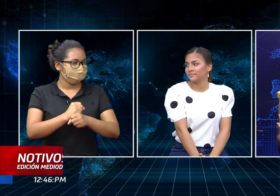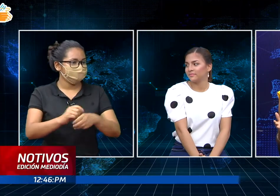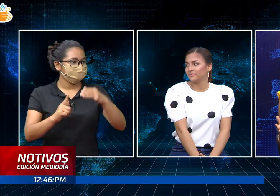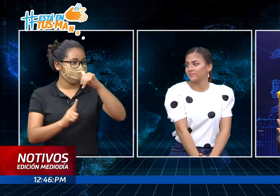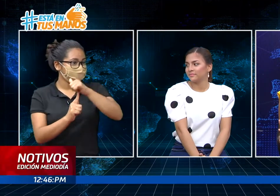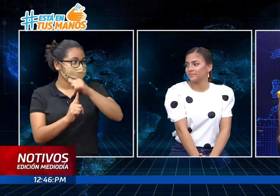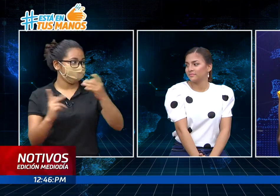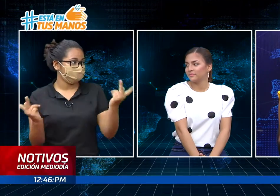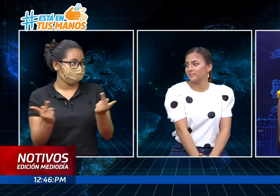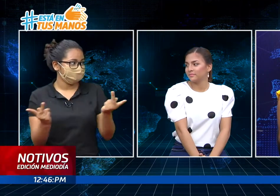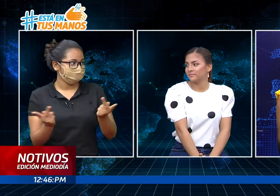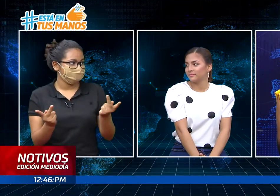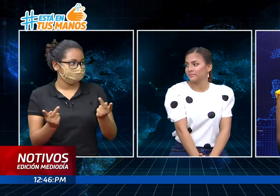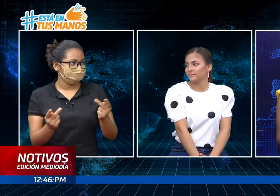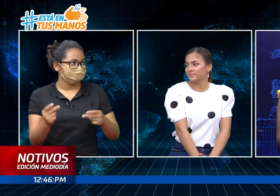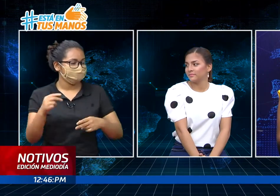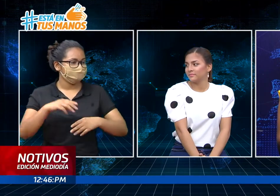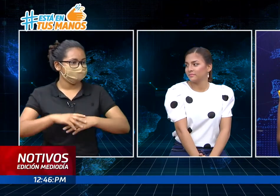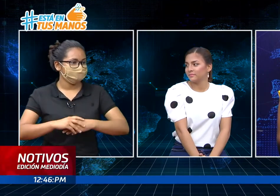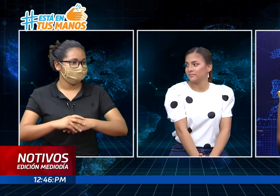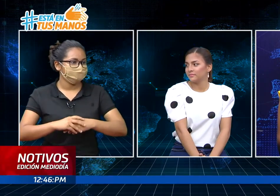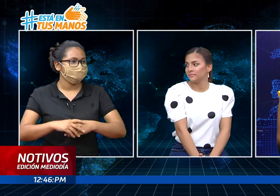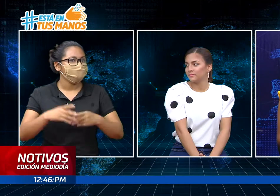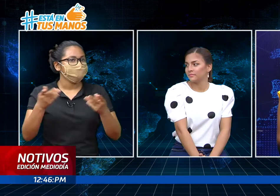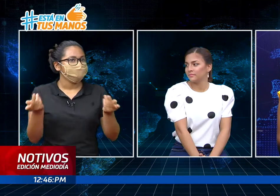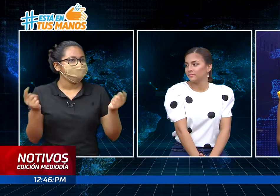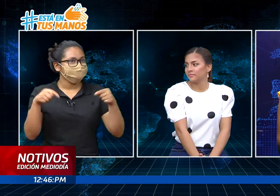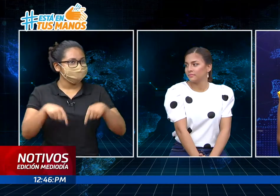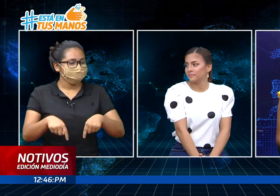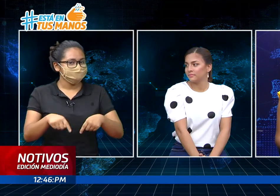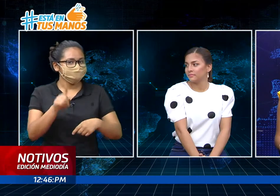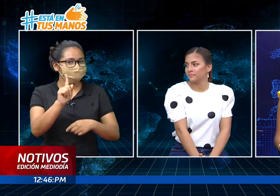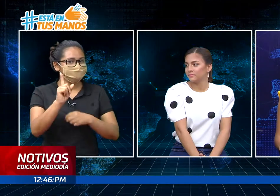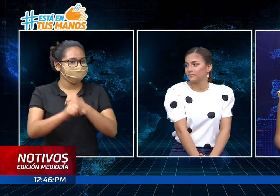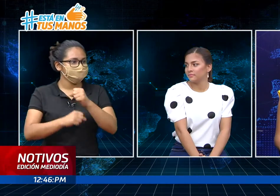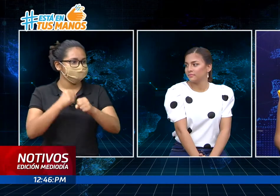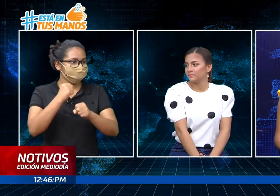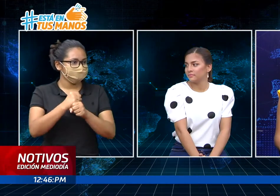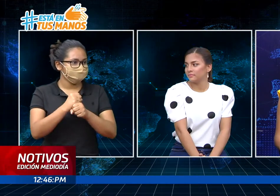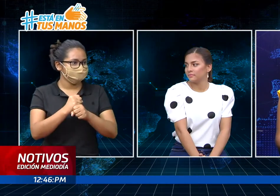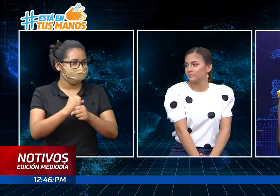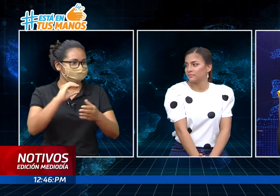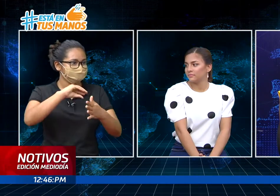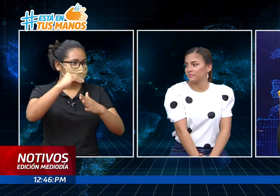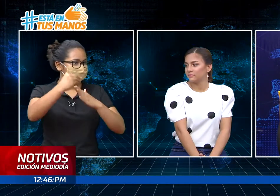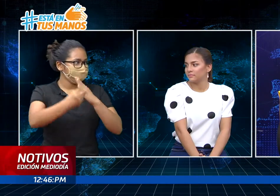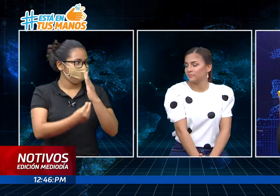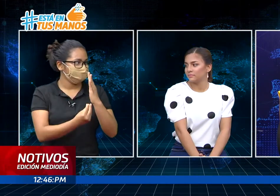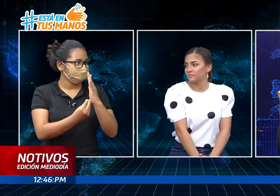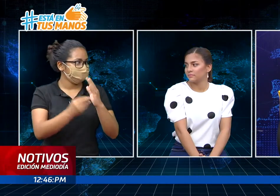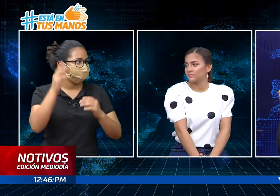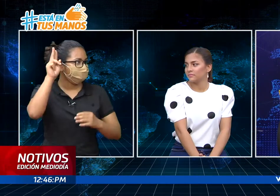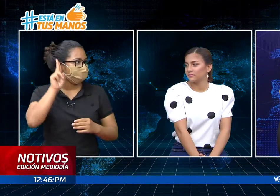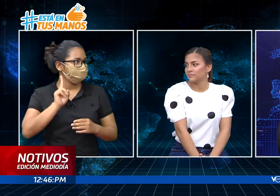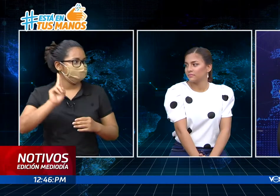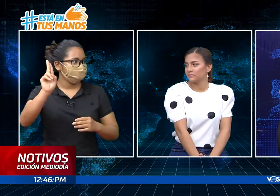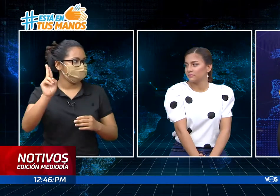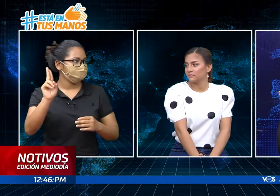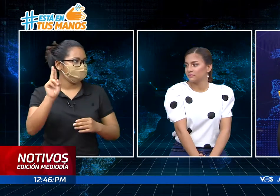acá en Managua y actualmente está cursando primer año de educación superior en la Universidad Nacional Autónoma de Nicaragua, Aunán